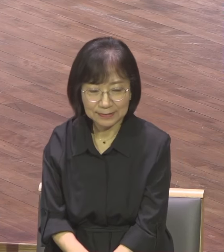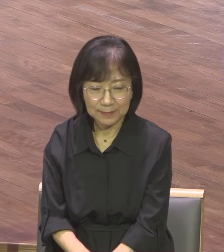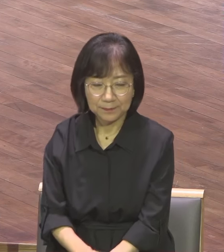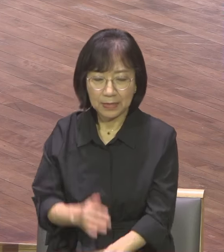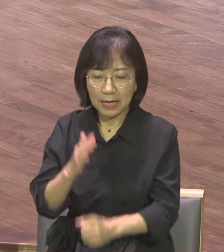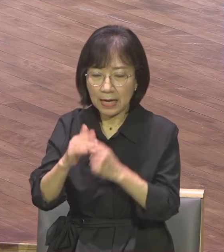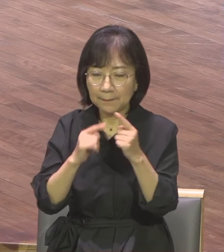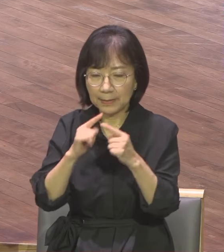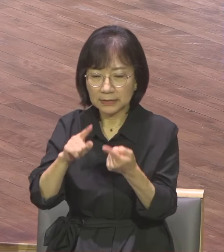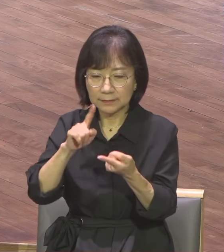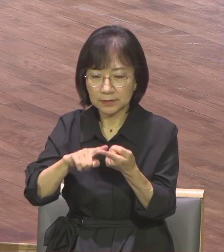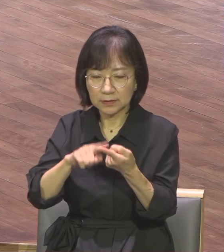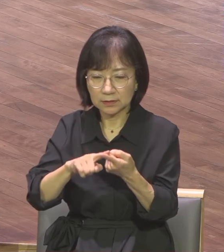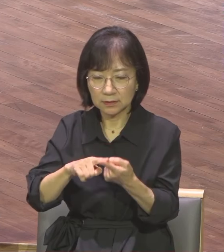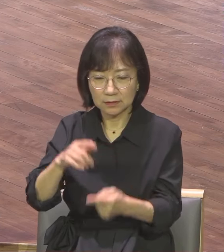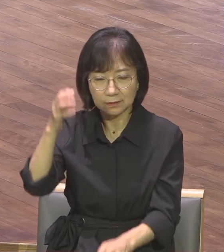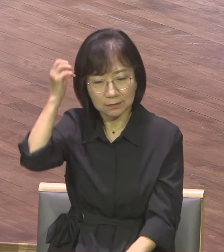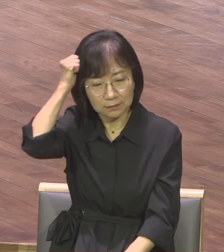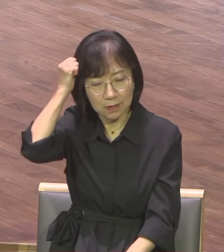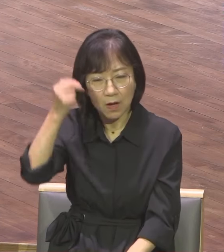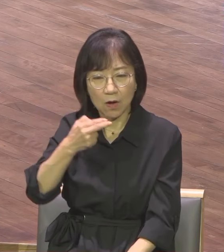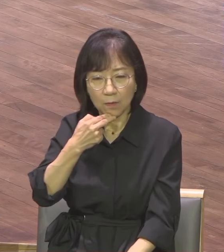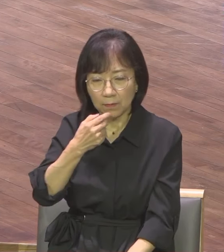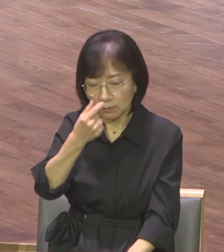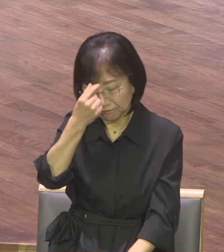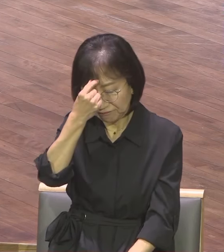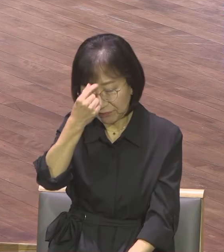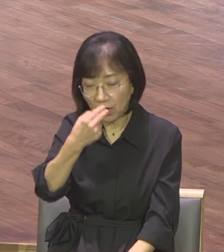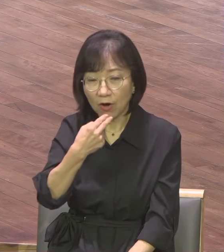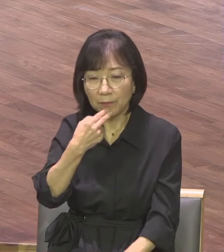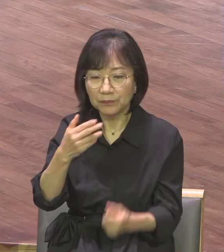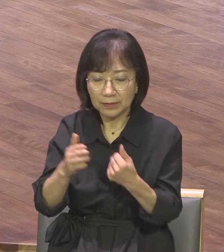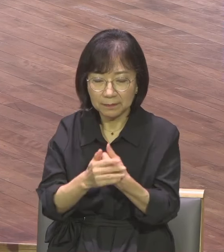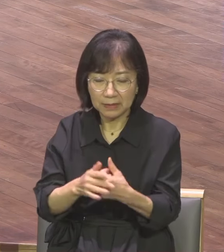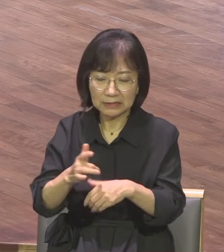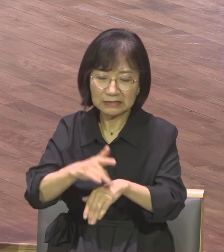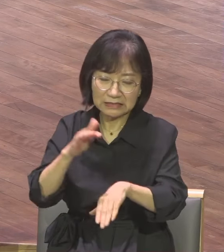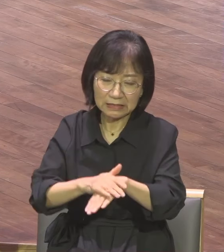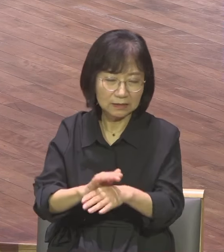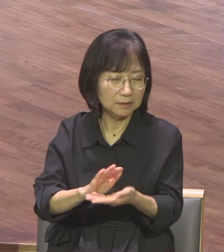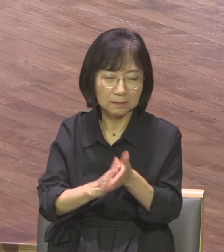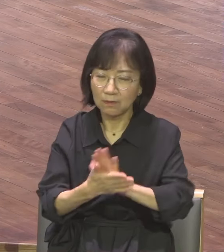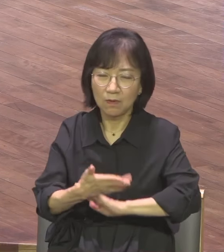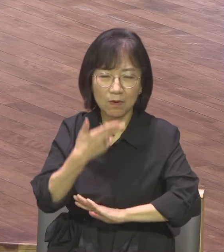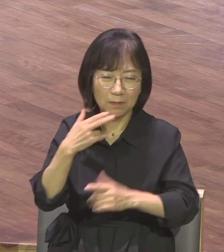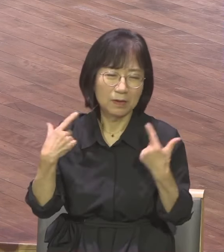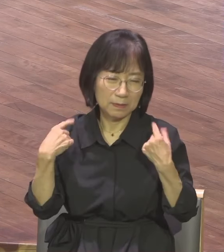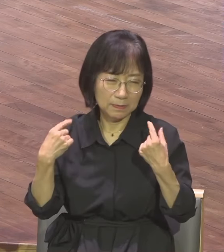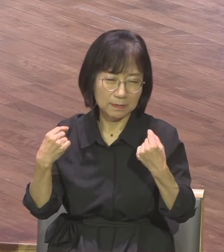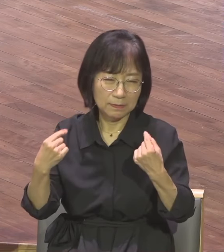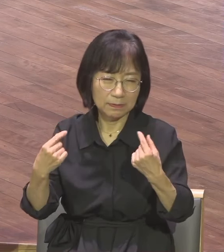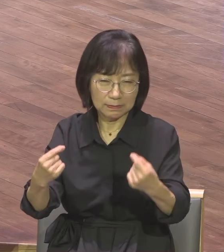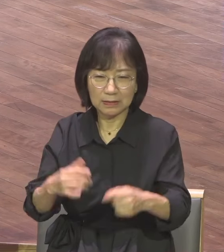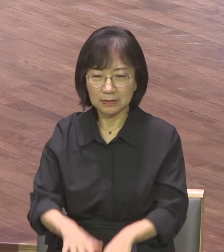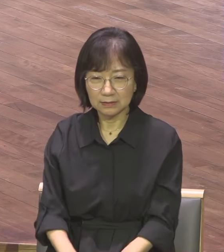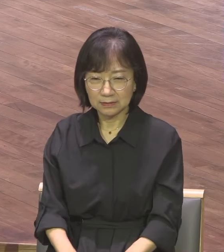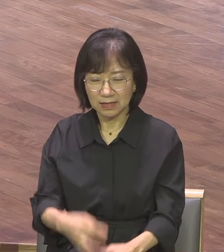하니까 그 근본이 안 변하고 그 쓴뿌리가 안 변하고 그 가치관이 안 변하고 그 상처가 치유되지 않고